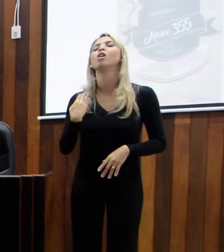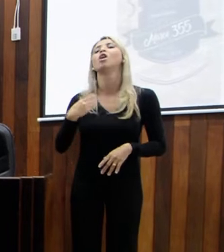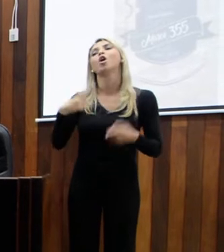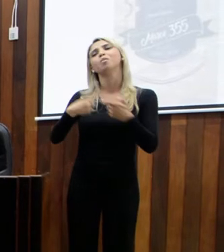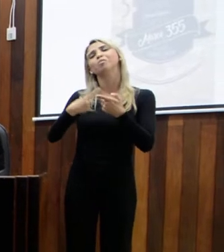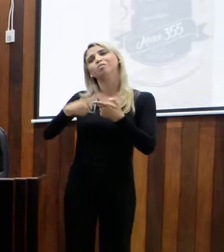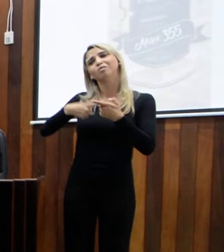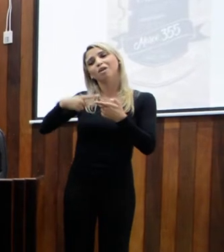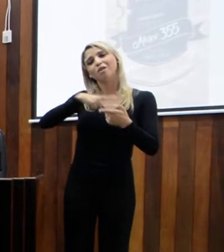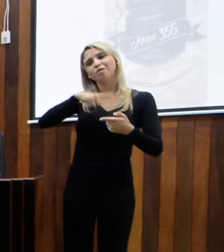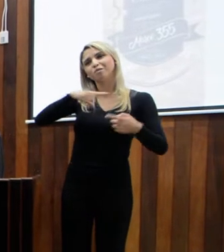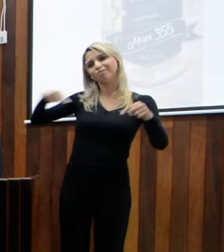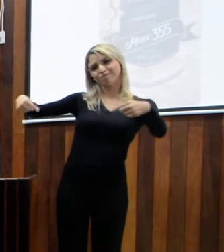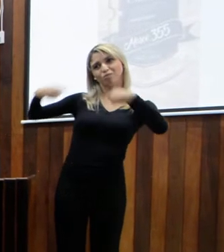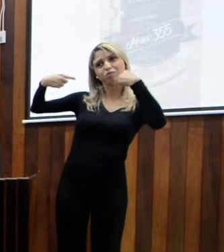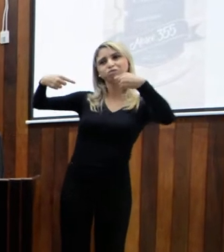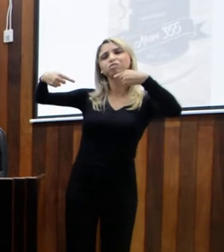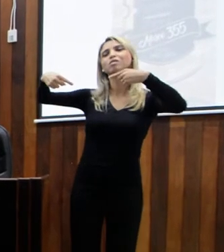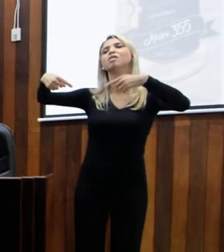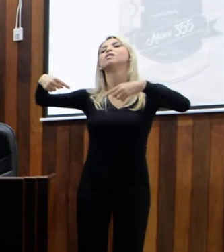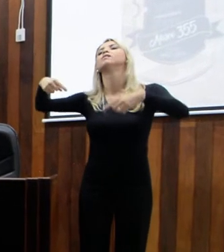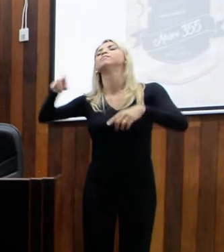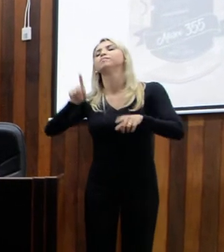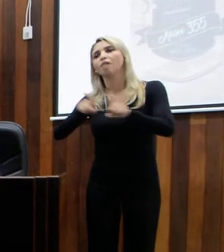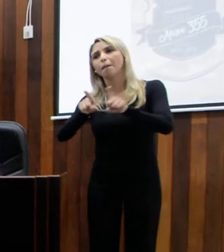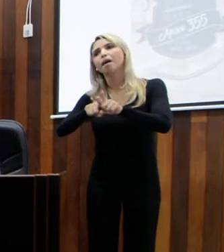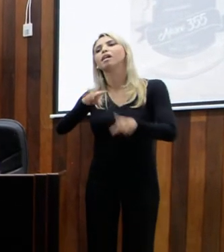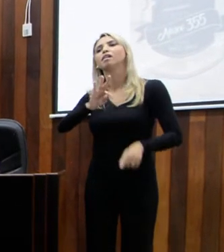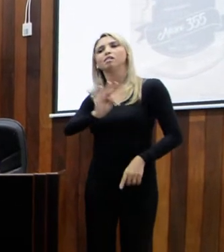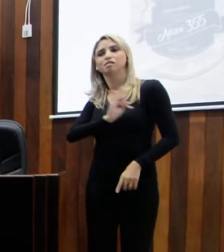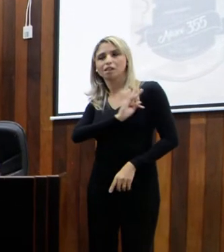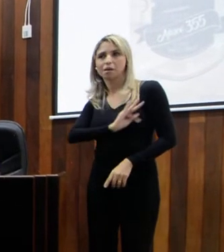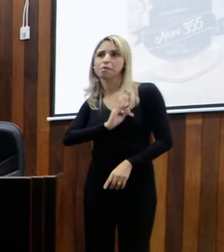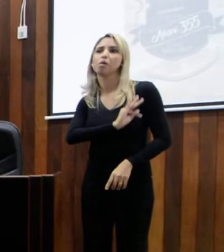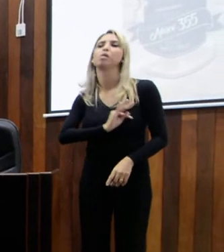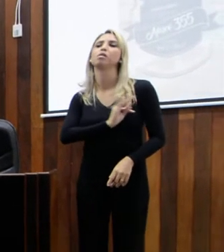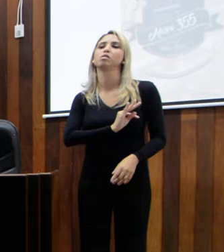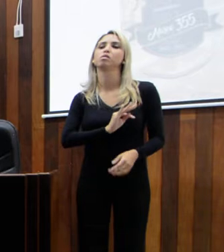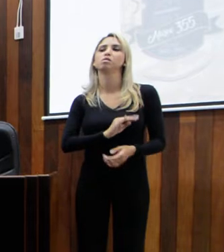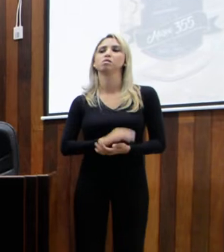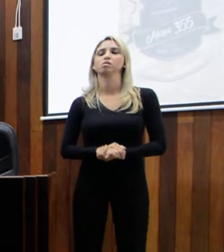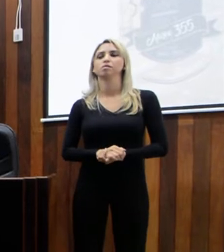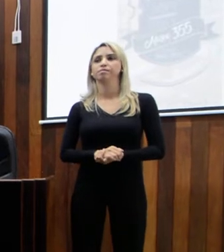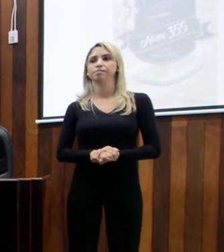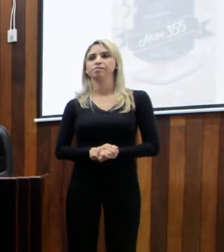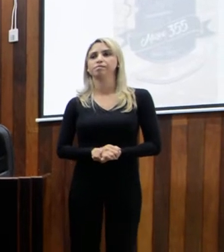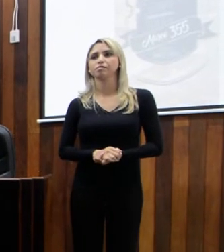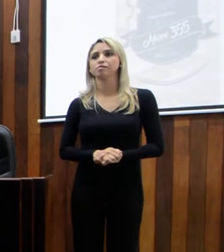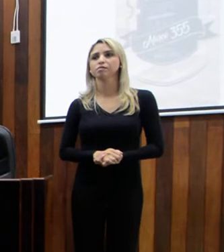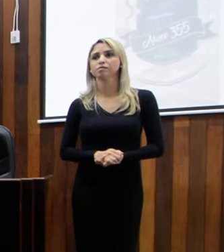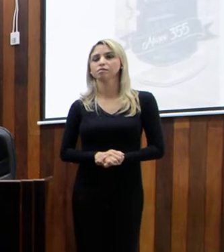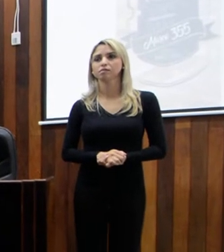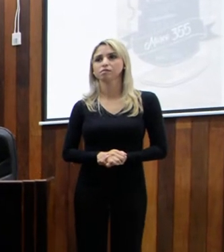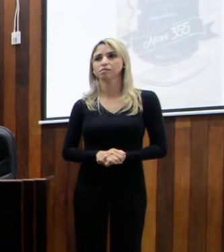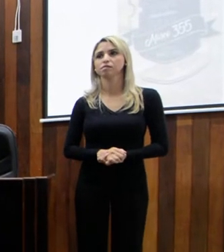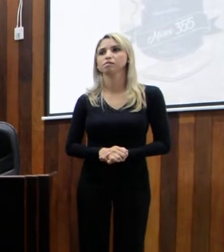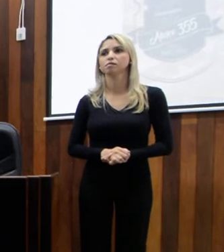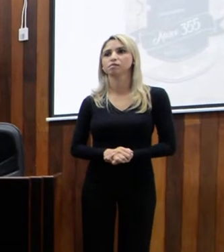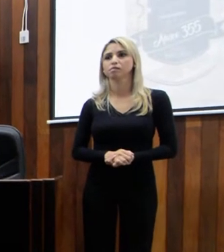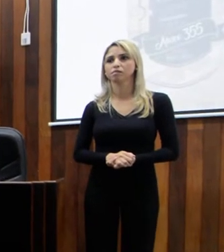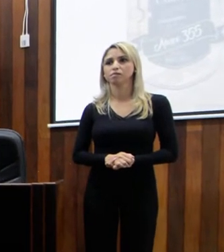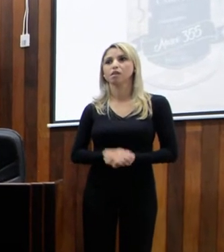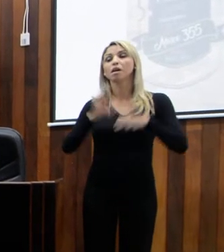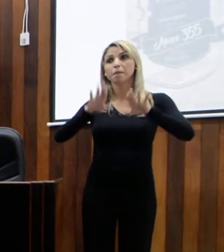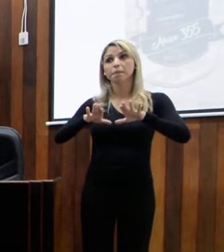assassinato que teve em Tamojo. Mas, a gente se contou a história, e o Ais, antigamente, Guilherme, só tinham